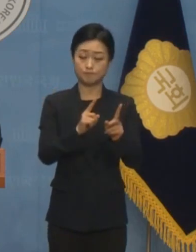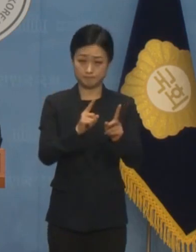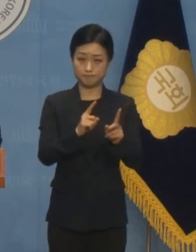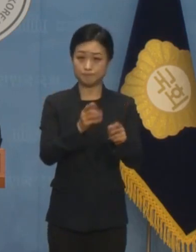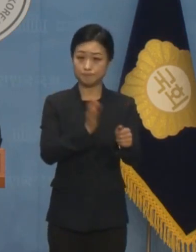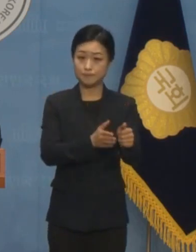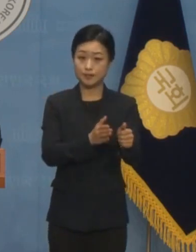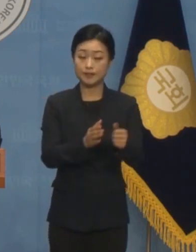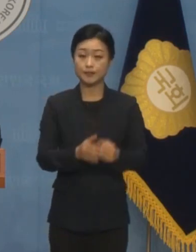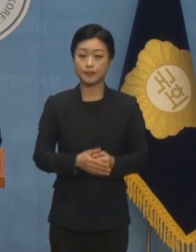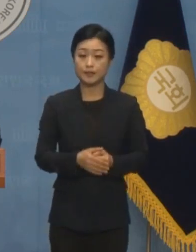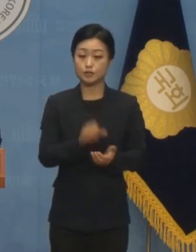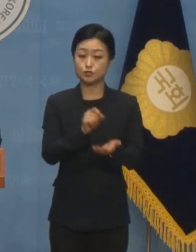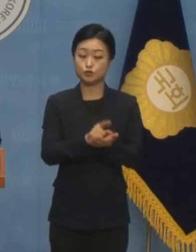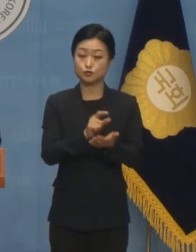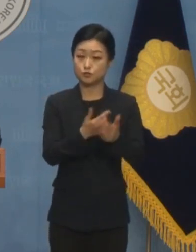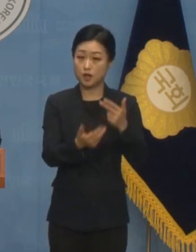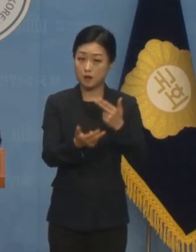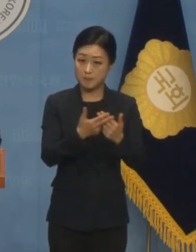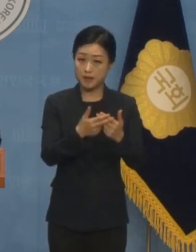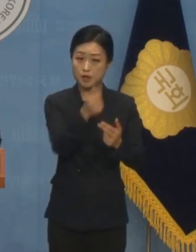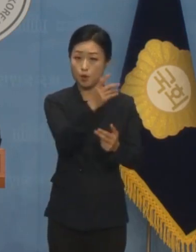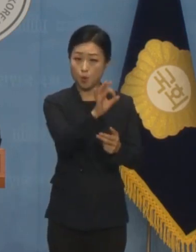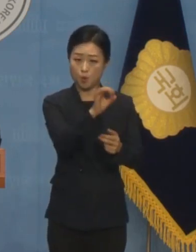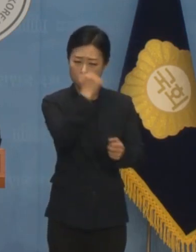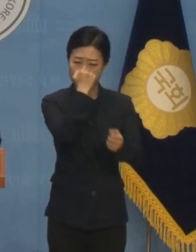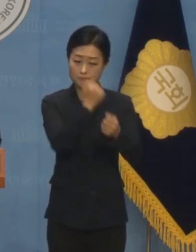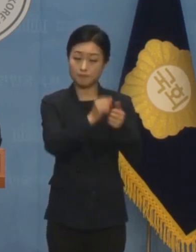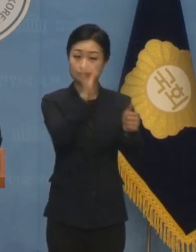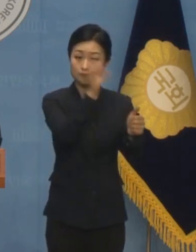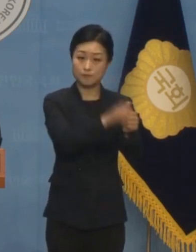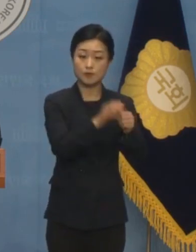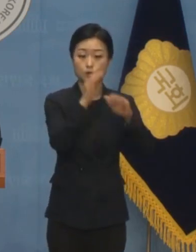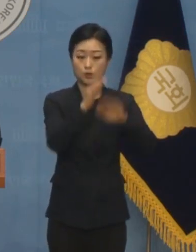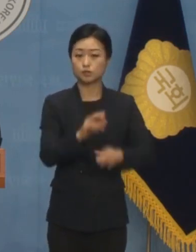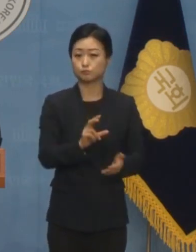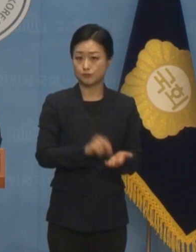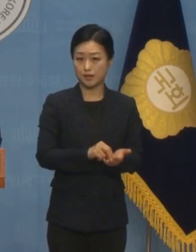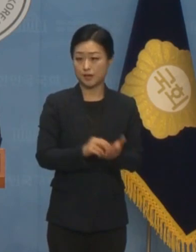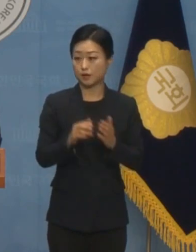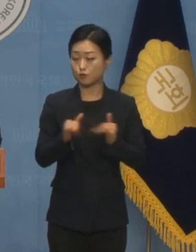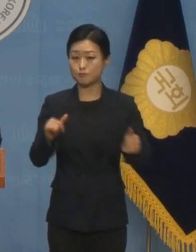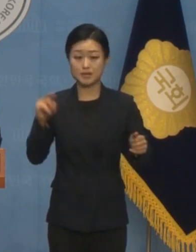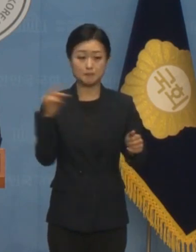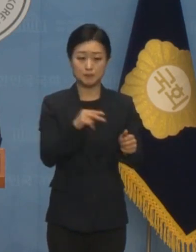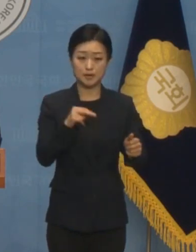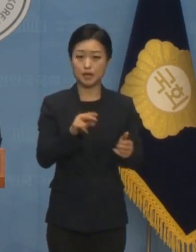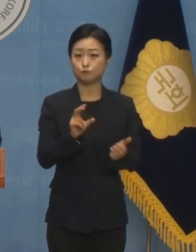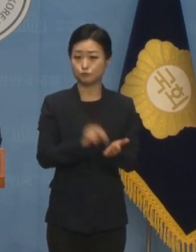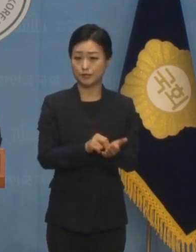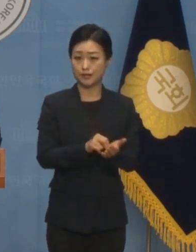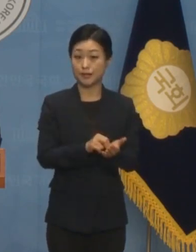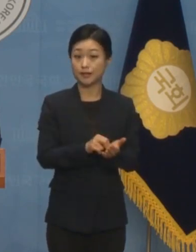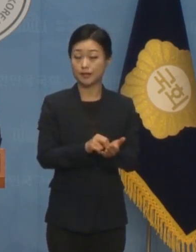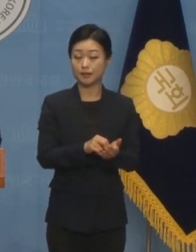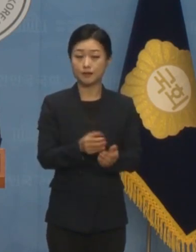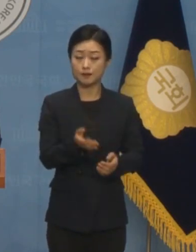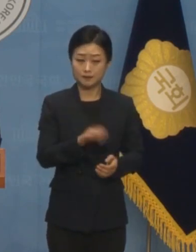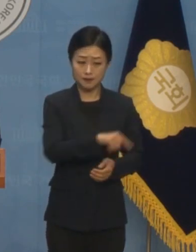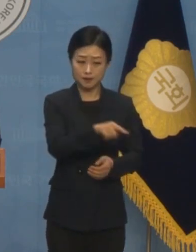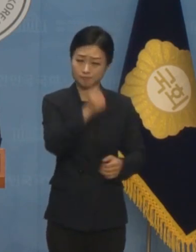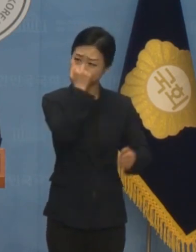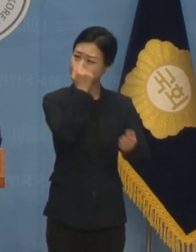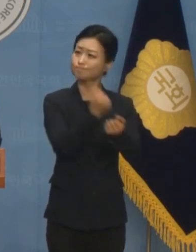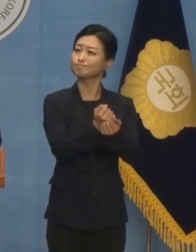축구협회의 독단적인 홍감독 선임 과정과 국민적 비난에도 아랑곳하지 않는 행태를